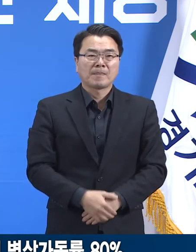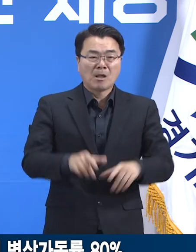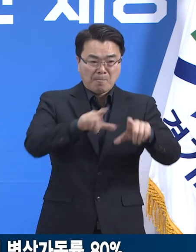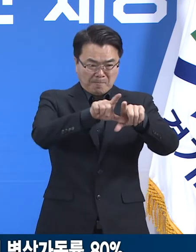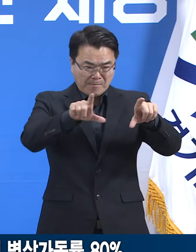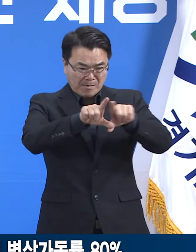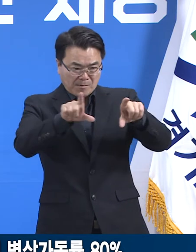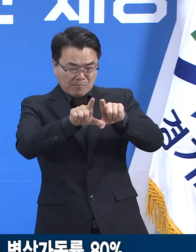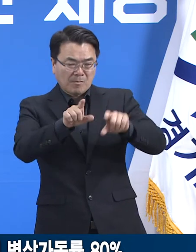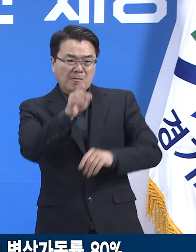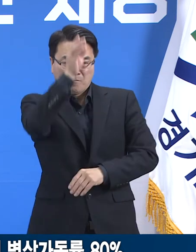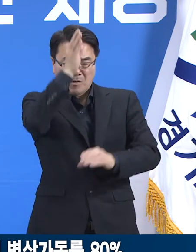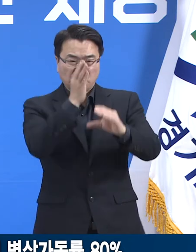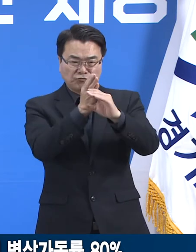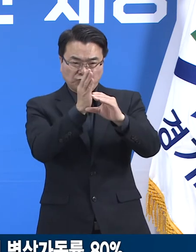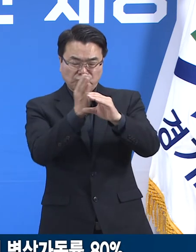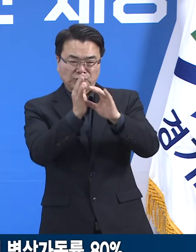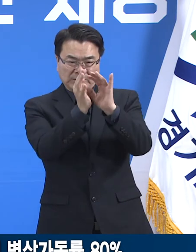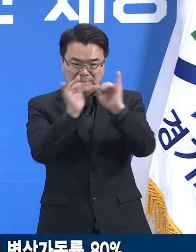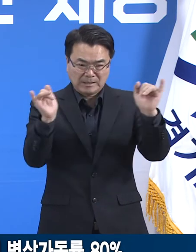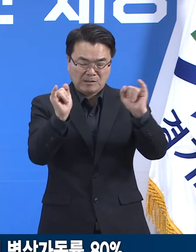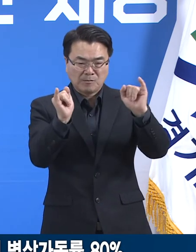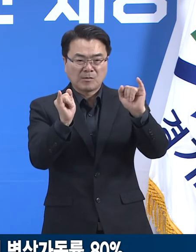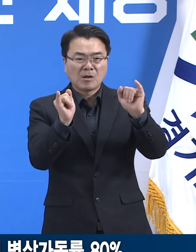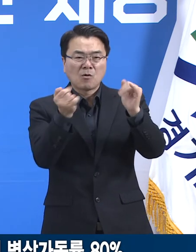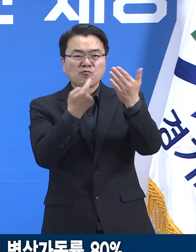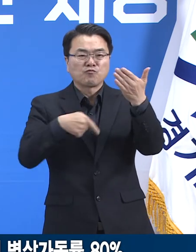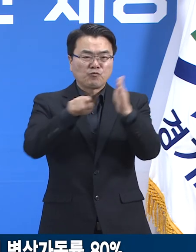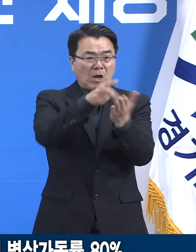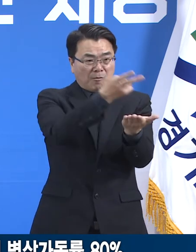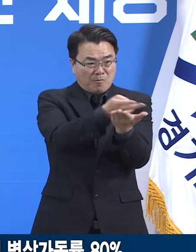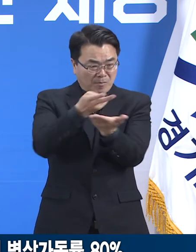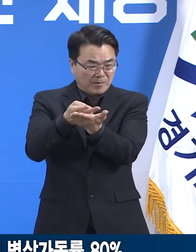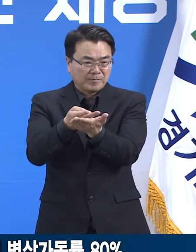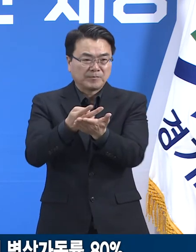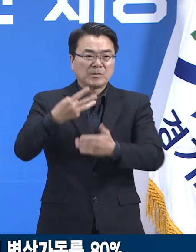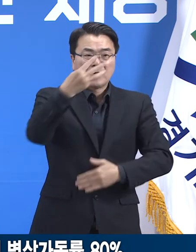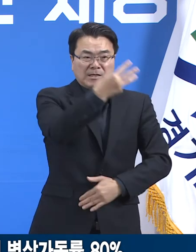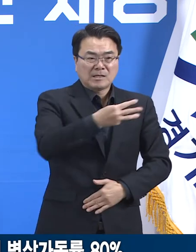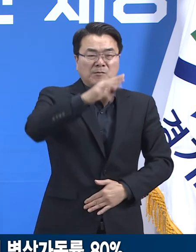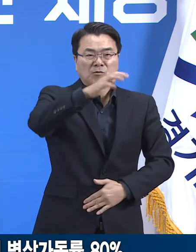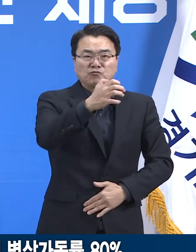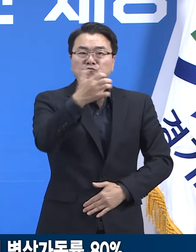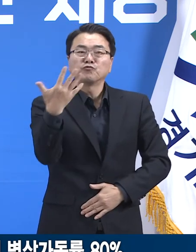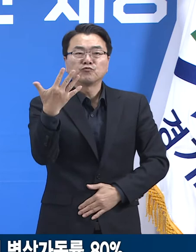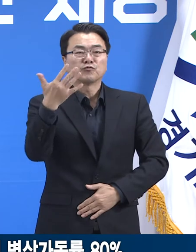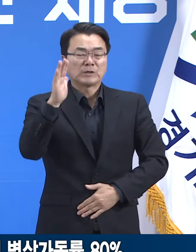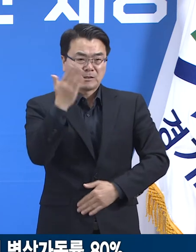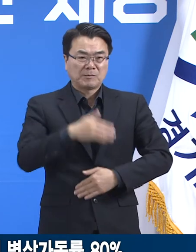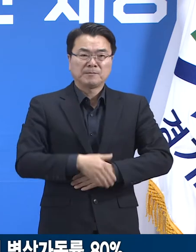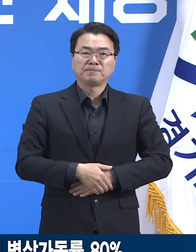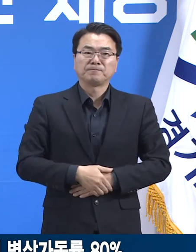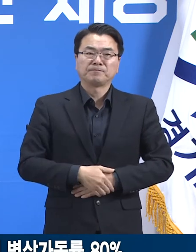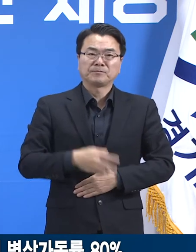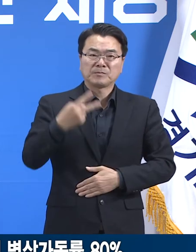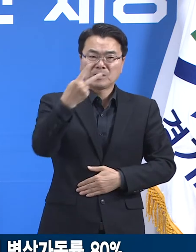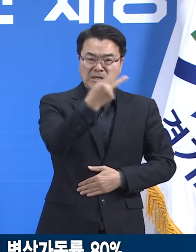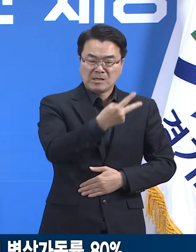중증환자 병상을 합한 도내 의료기관 확보 병상은 총 3,099개입니다. 현재 2